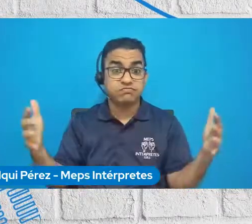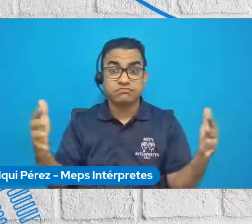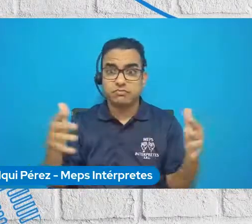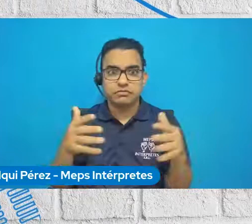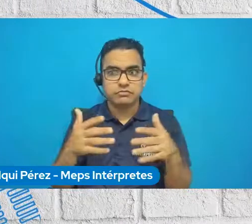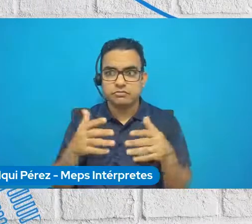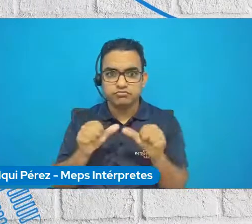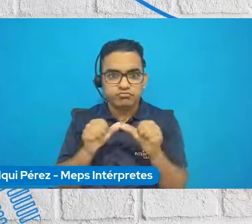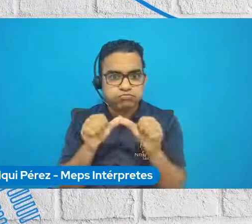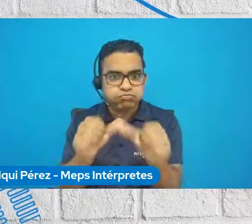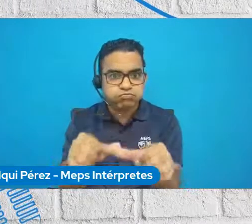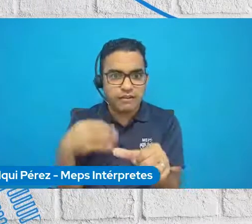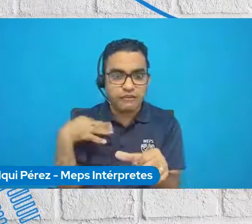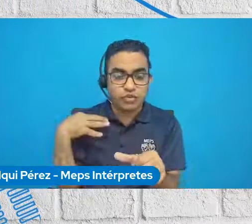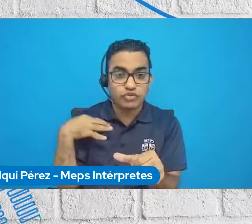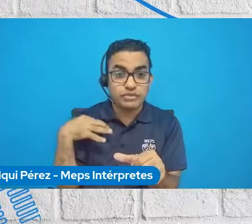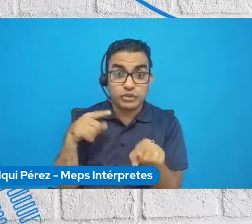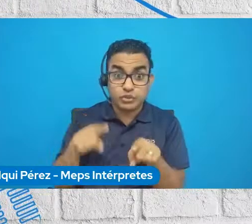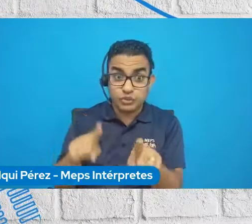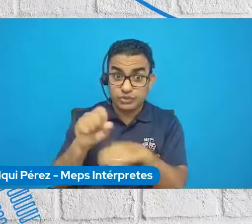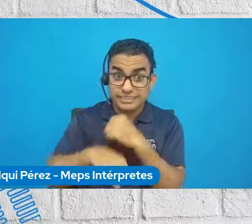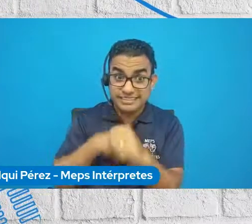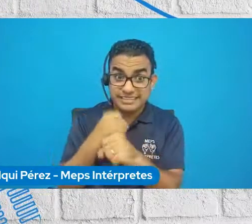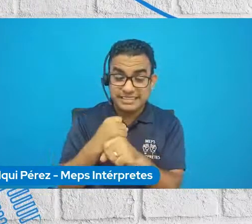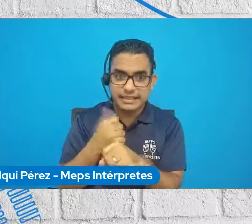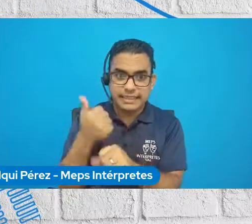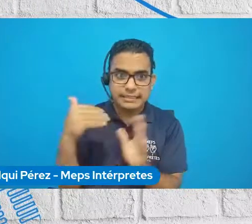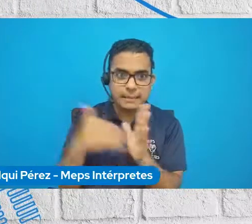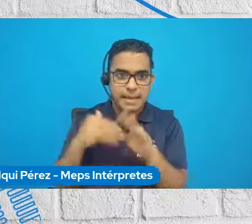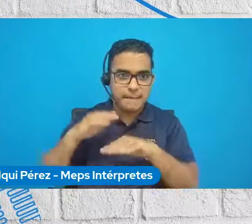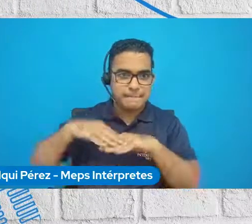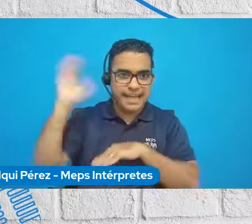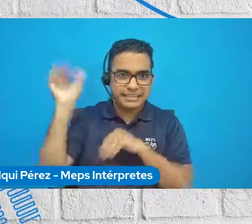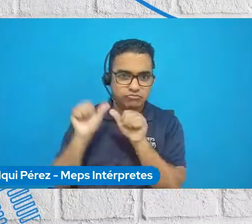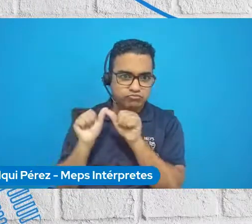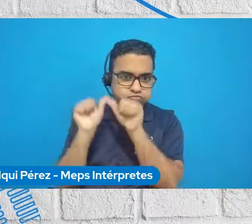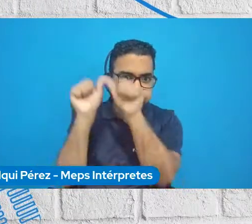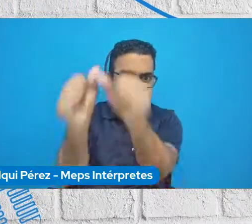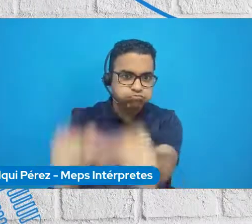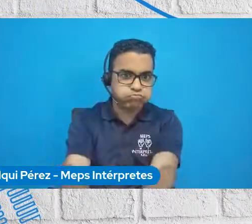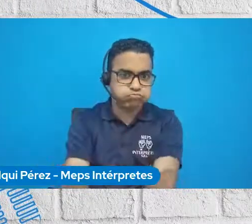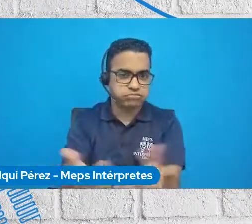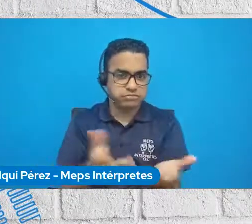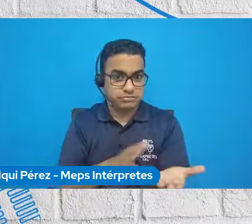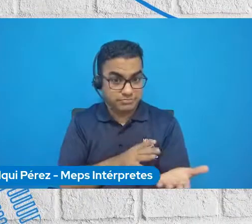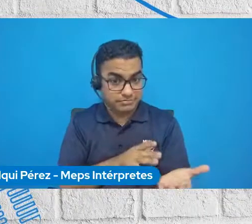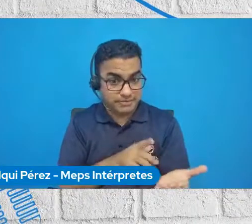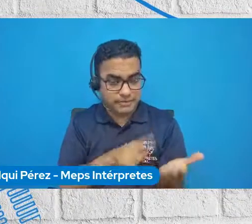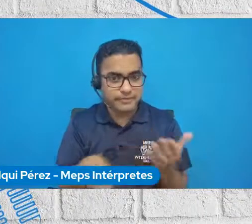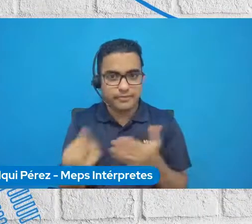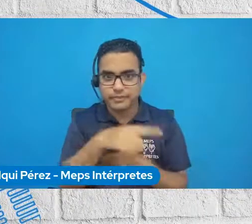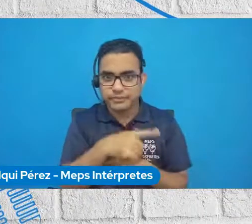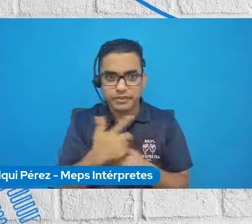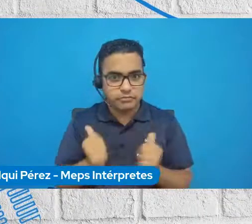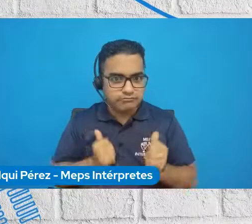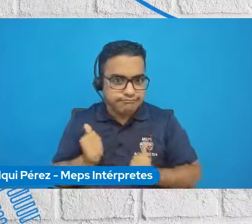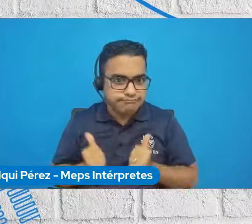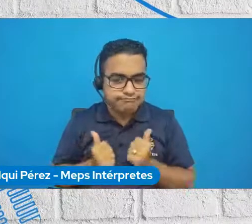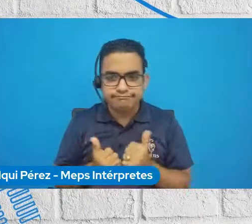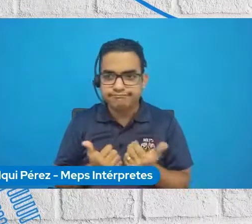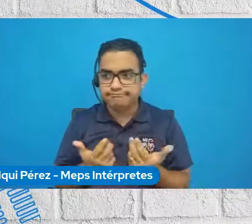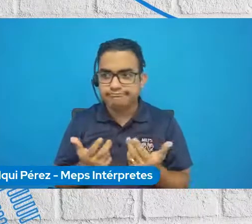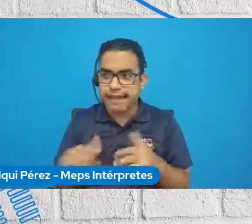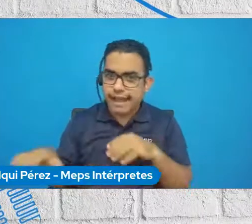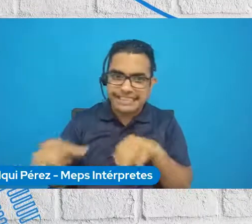durante el año. Y aparte de ello, son las iniciativas que han nacido después de las actividades de